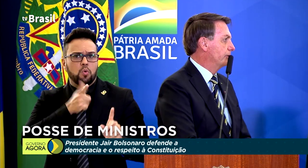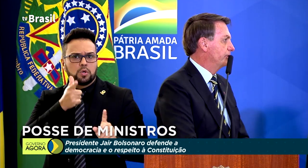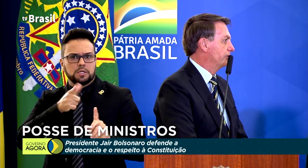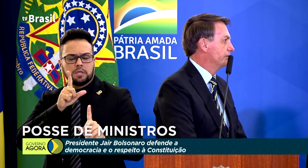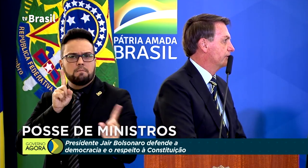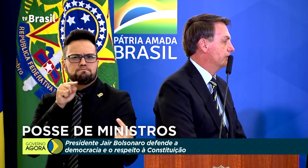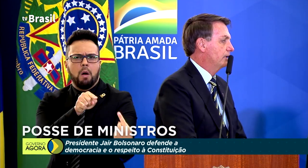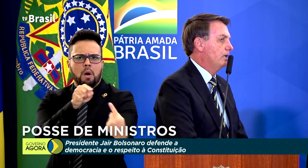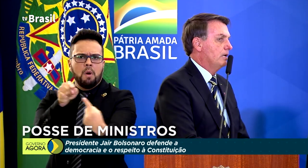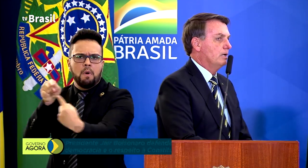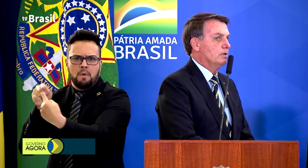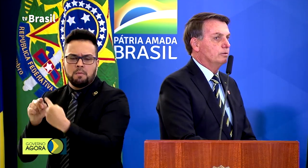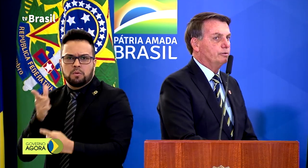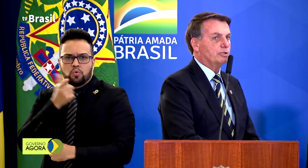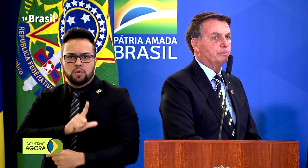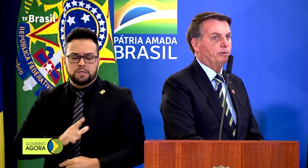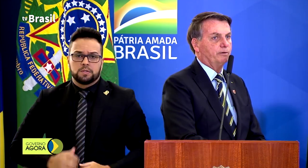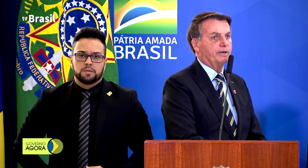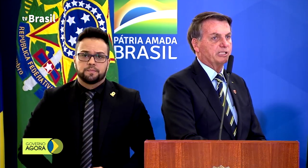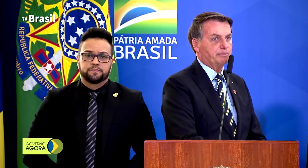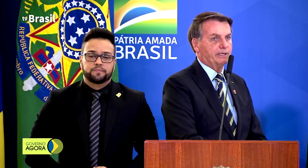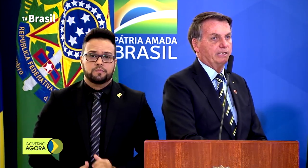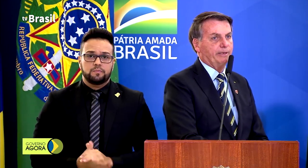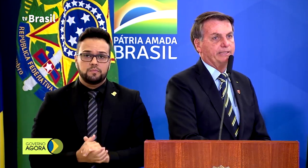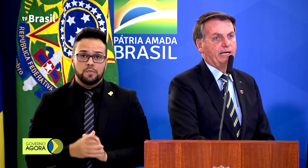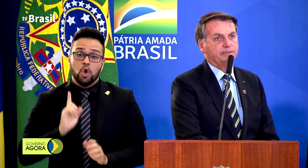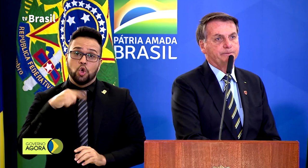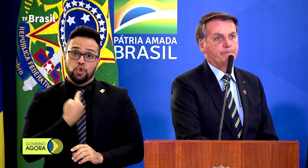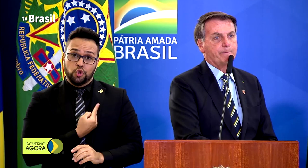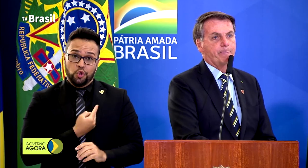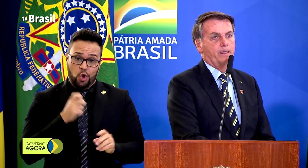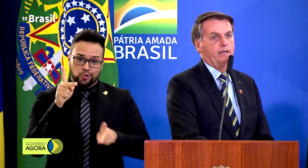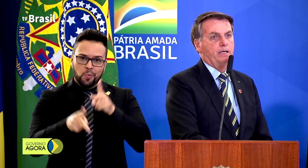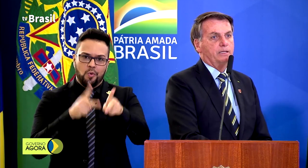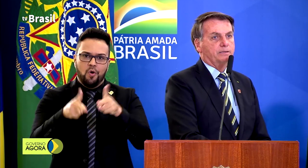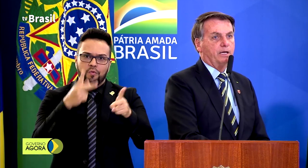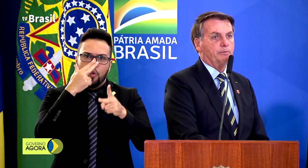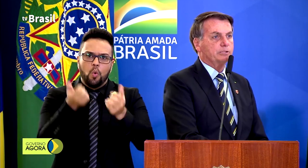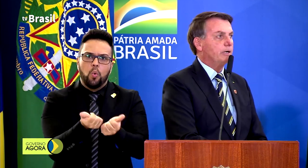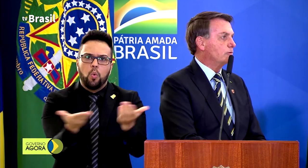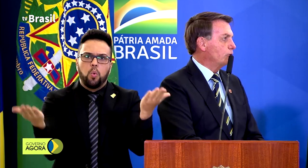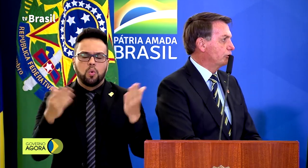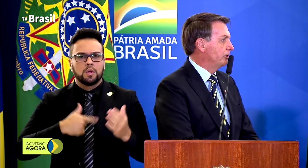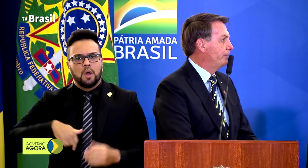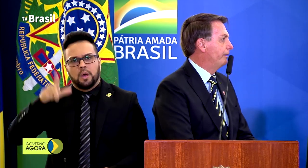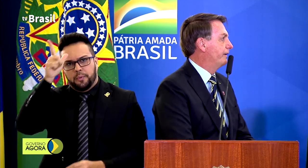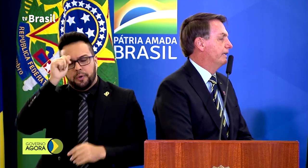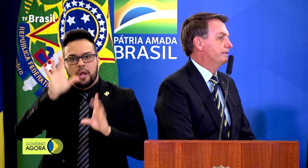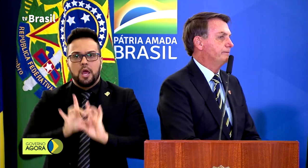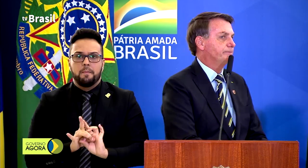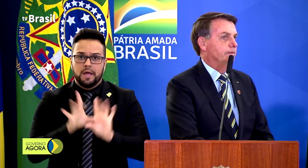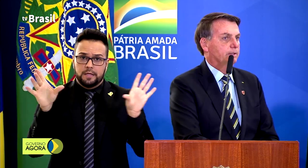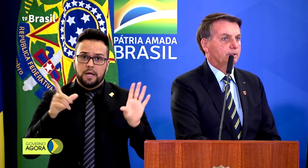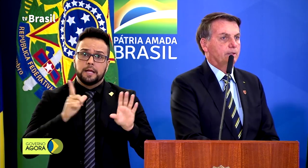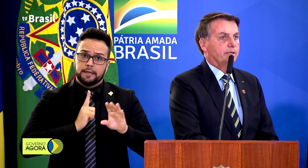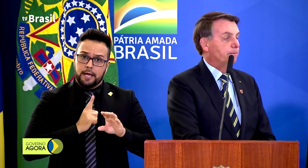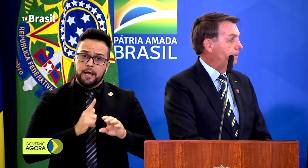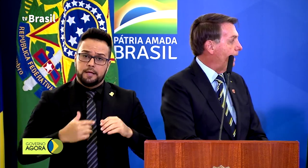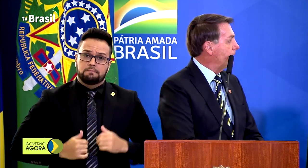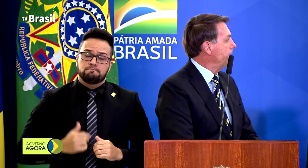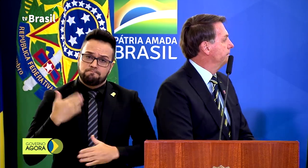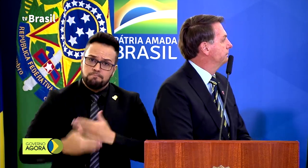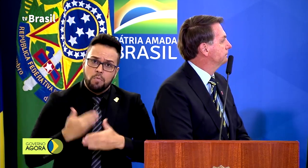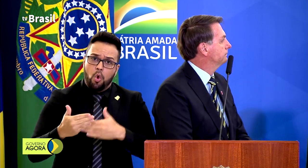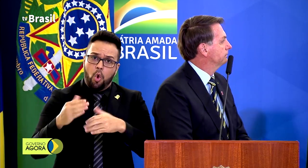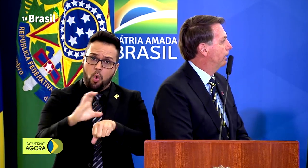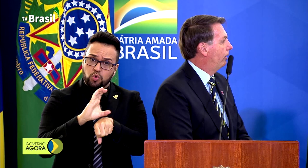os nossos objetivos. O nosso povo respira a liberdade. Temos uma Constituição pela frente, que